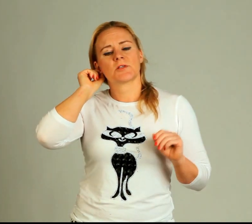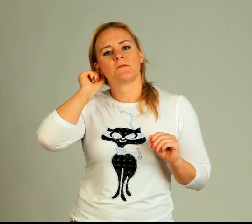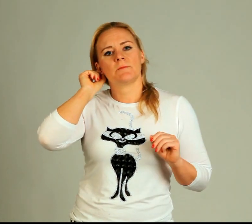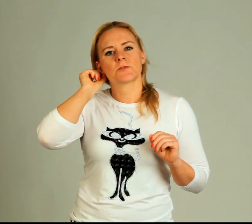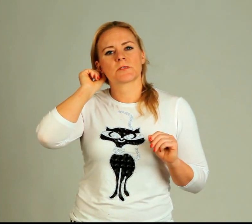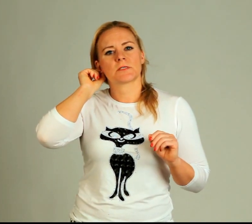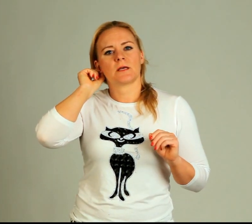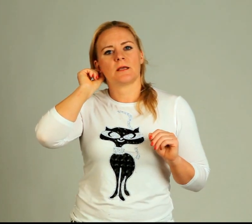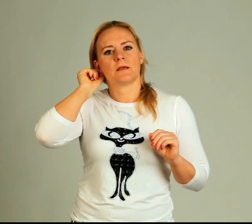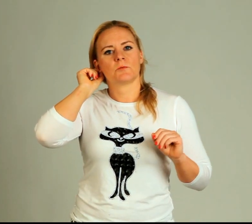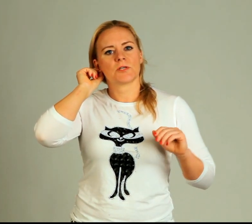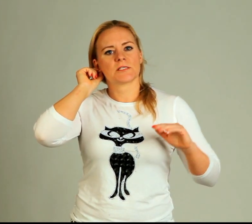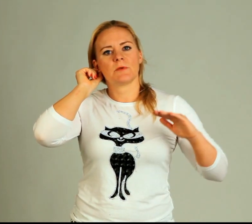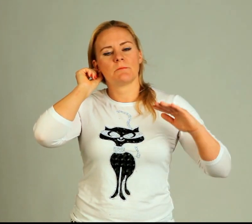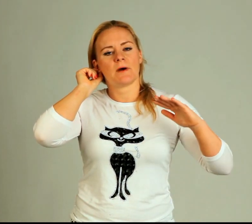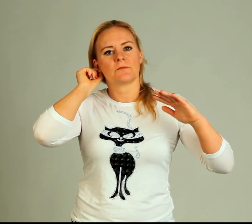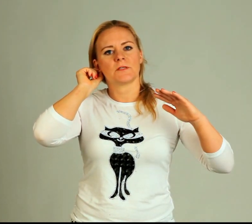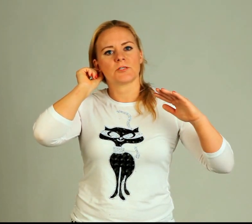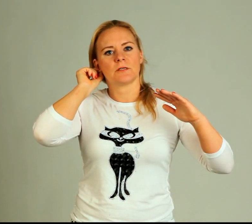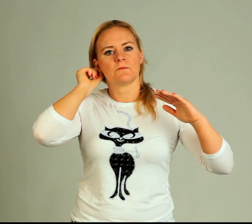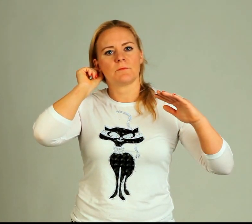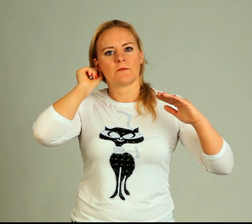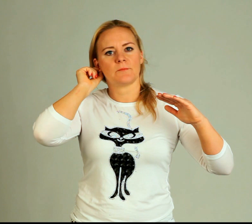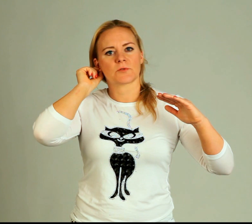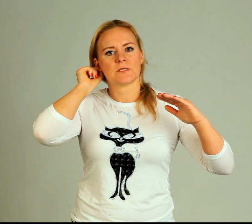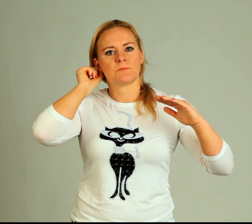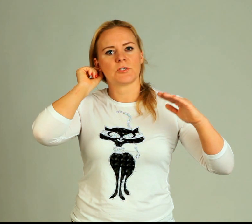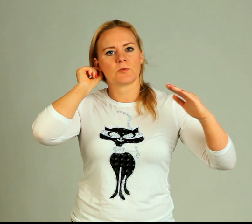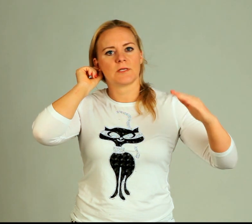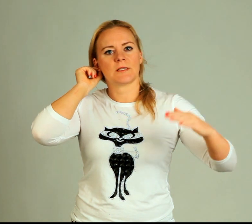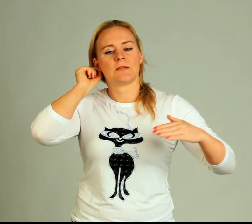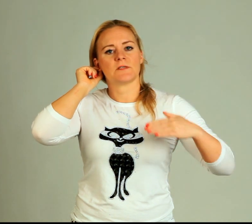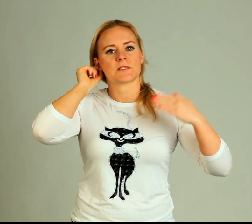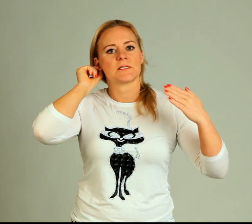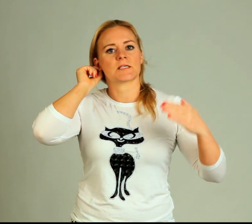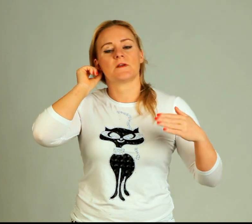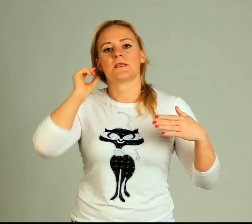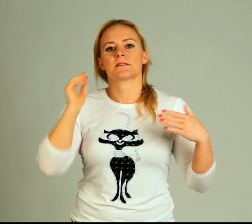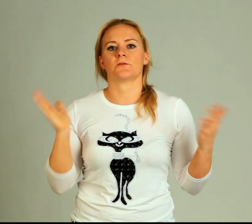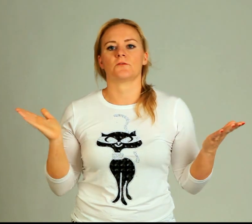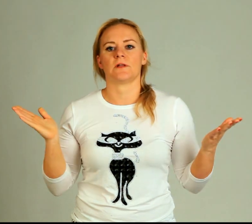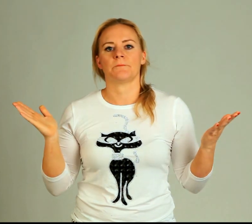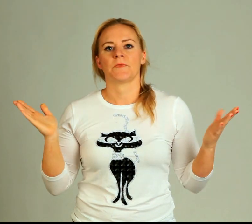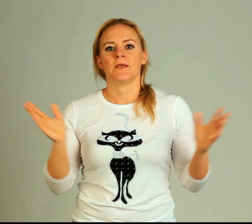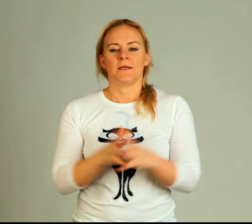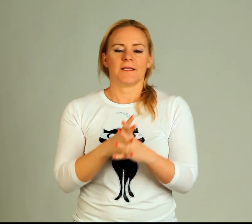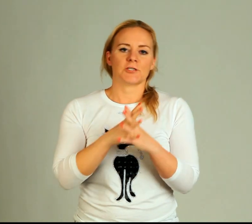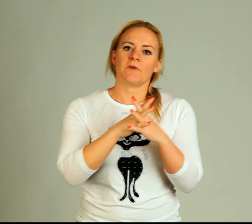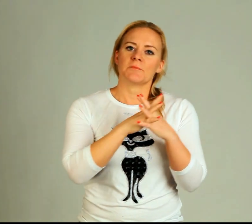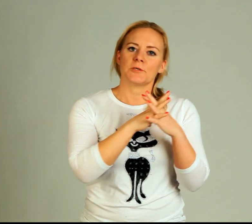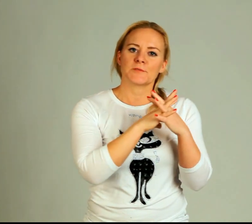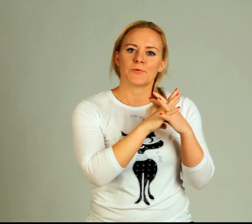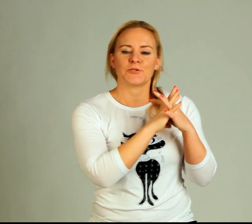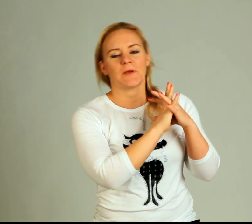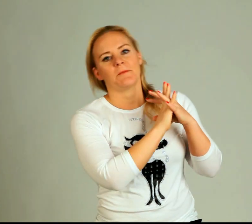překvapí, co se stane. Možná se během pár vteřin vyplaví pocit, přímo ten, který vy jste si takzvaně zachotvili. Takže my vám přijeme s Blue Jimem